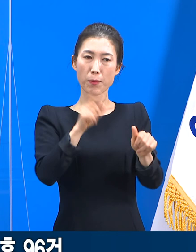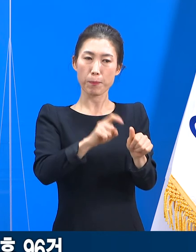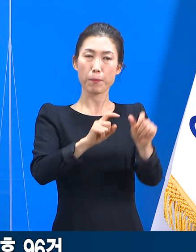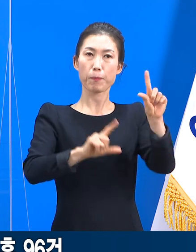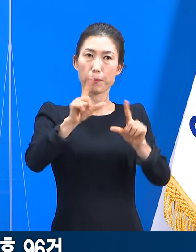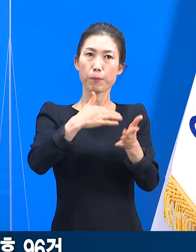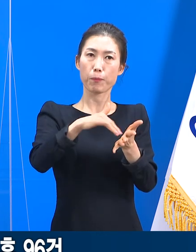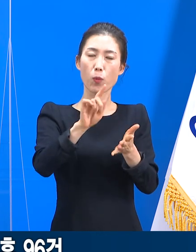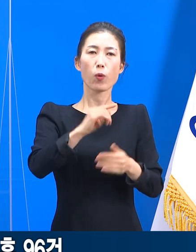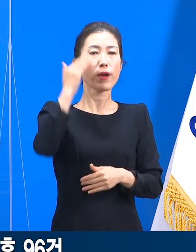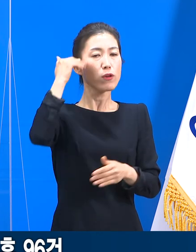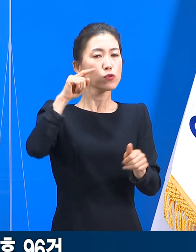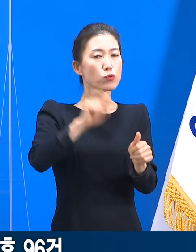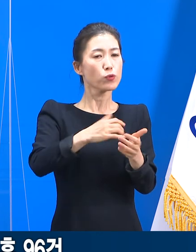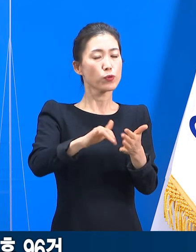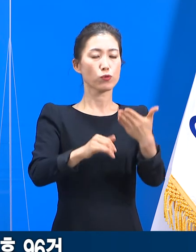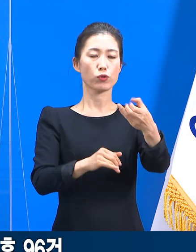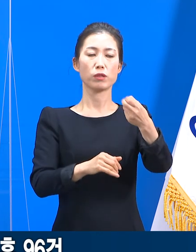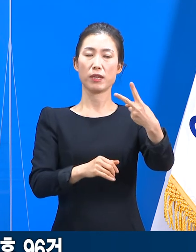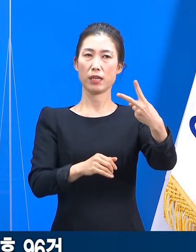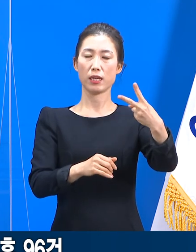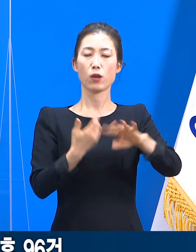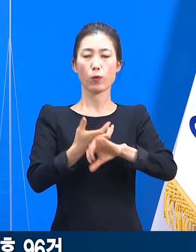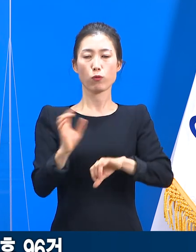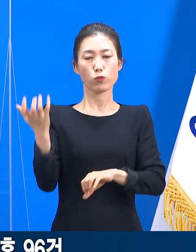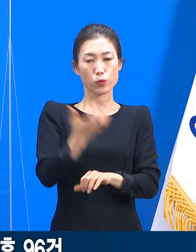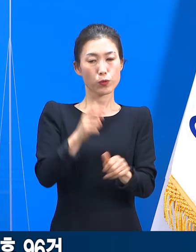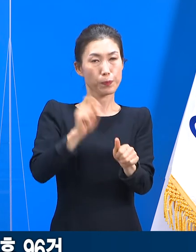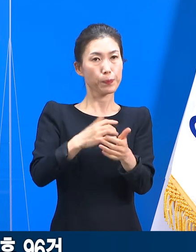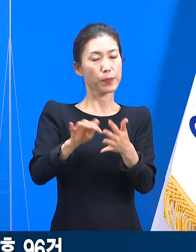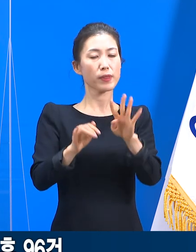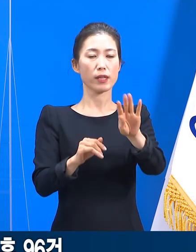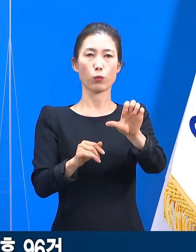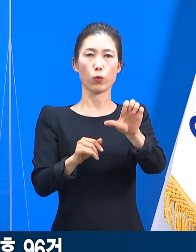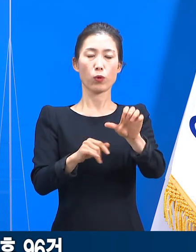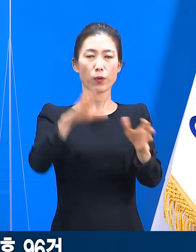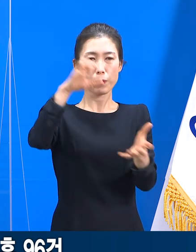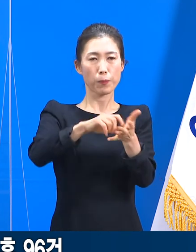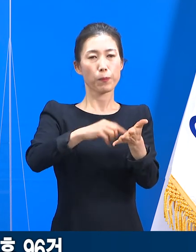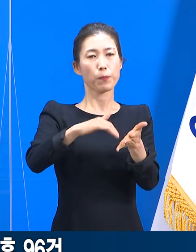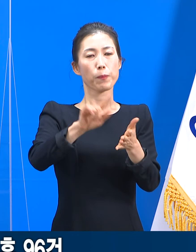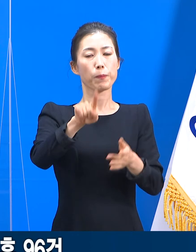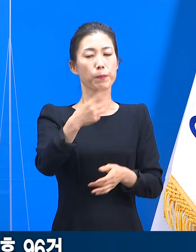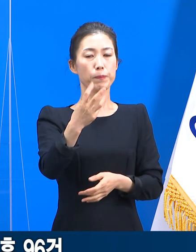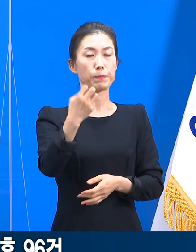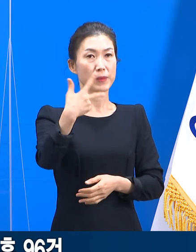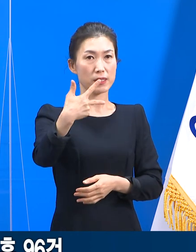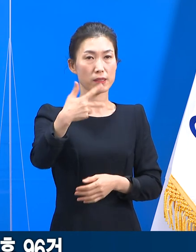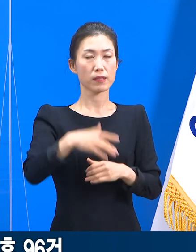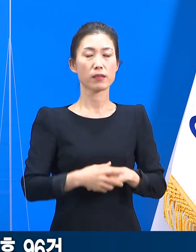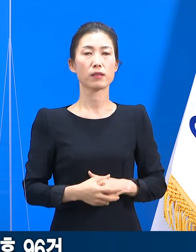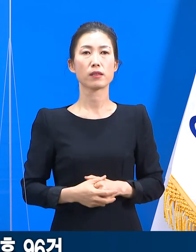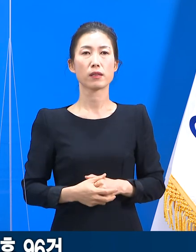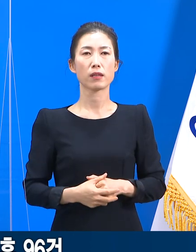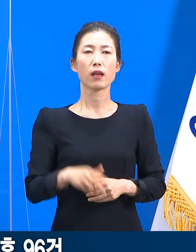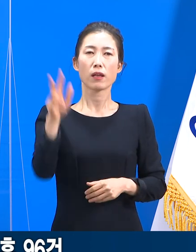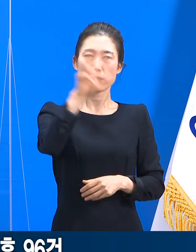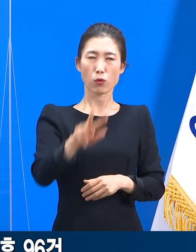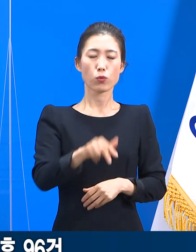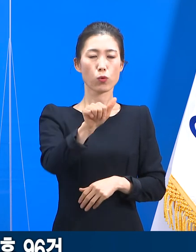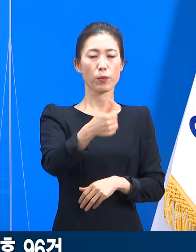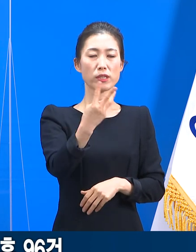국내 감염 92건, 해외 유입 45건 등 총 137건입니다. 전국